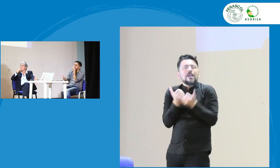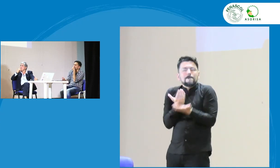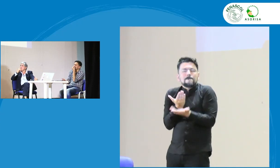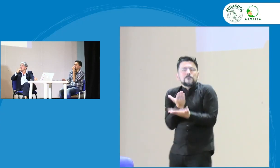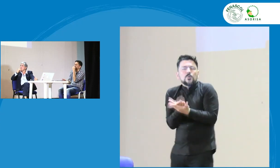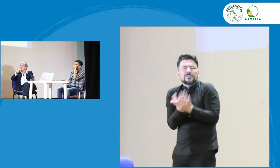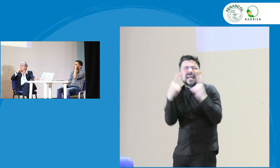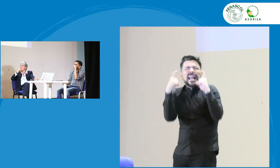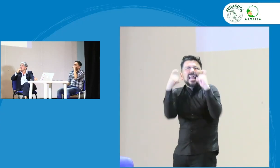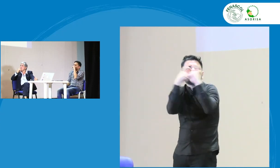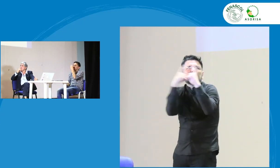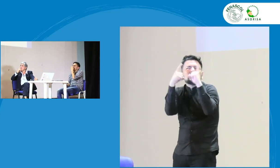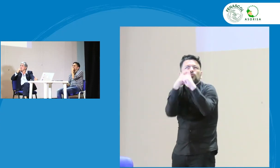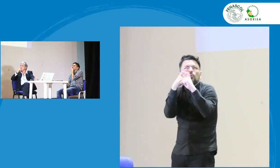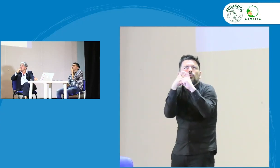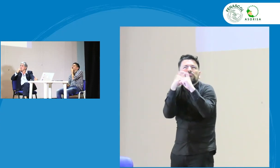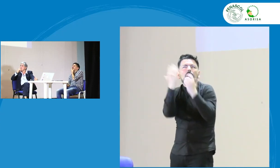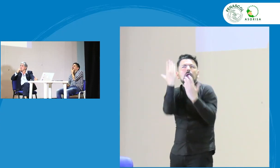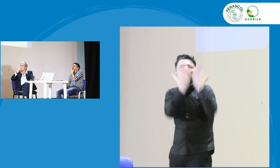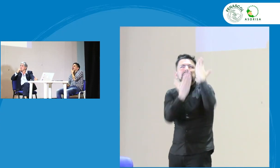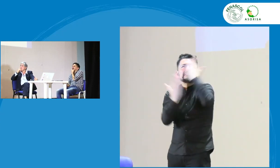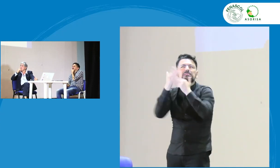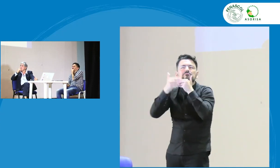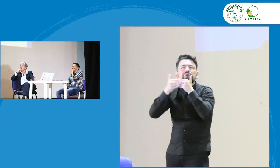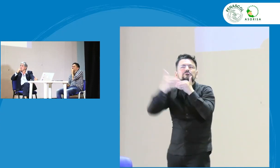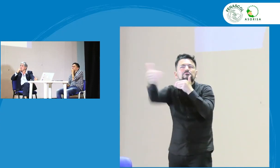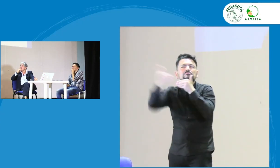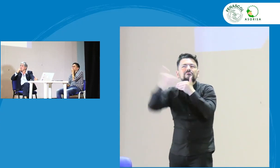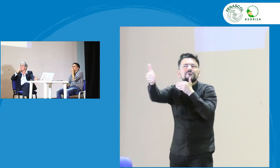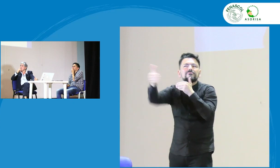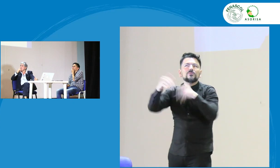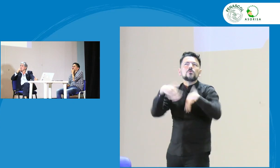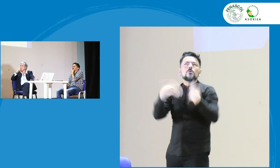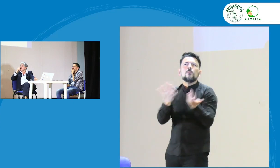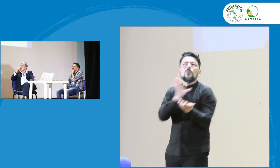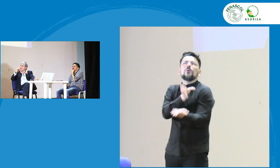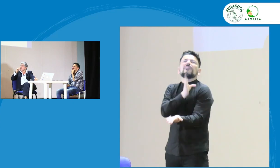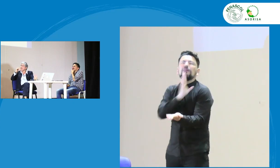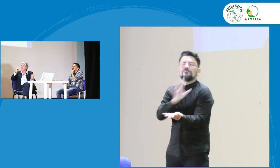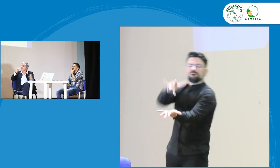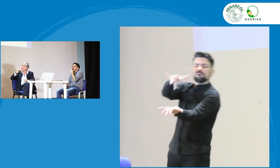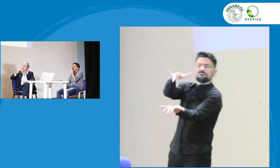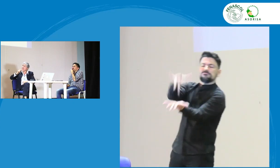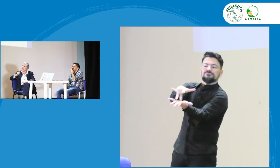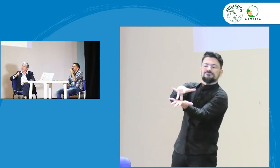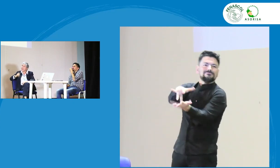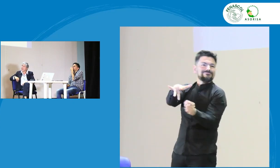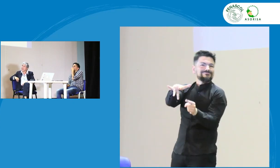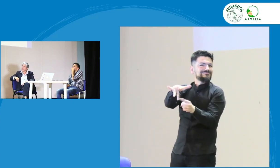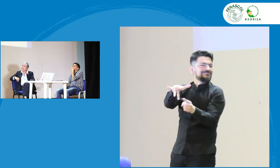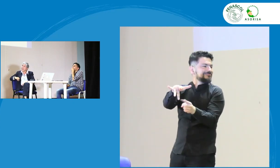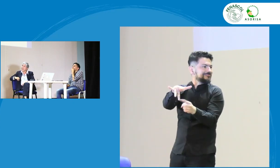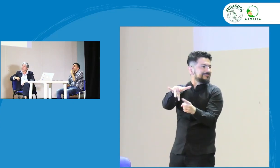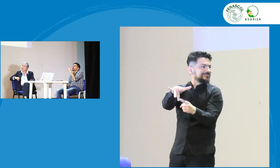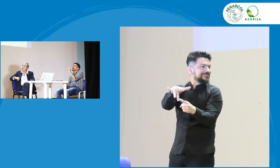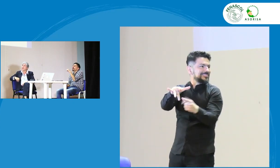puedan proponer, de pronto, en el análisis de esto, ¿quién pueda participar realmente? ¿quién sea el actor?